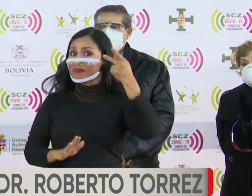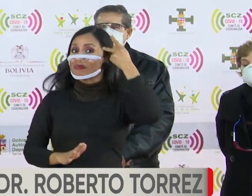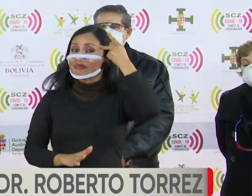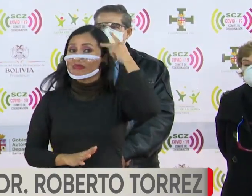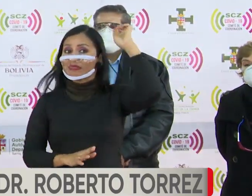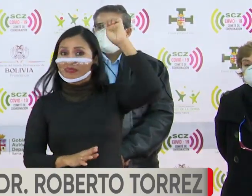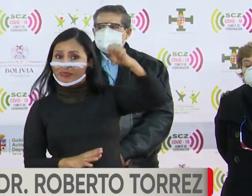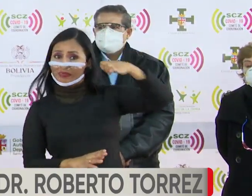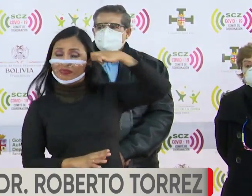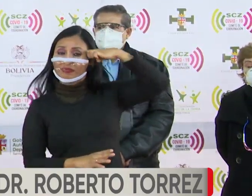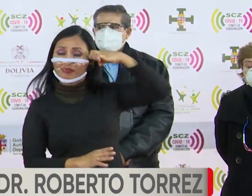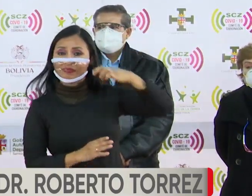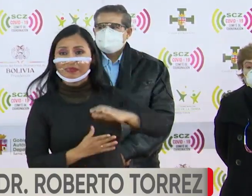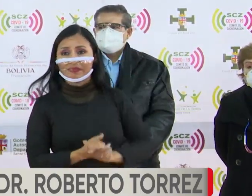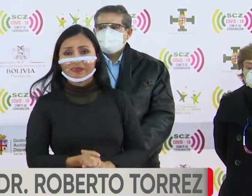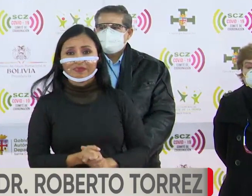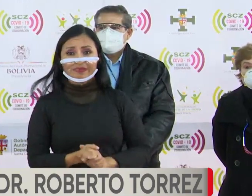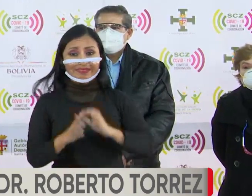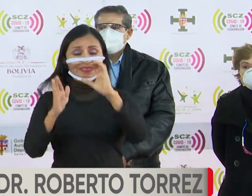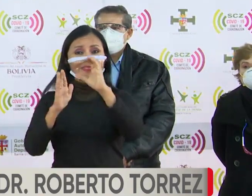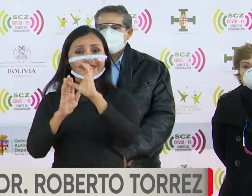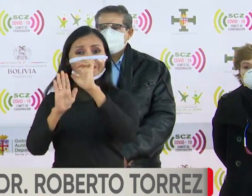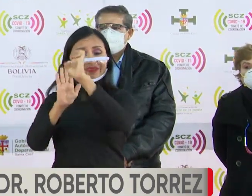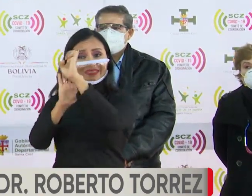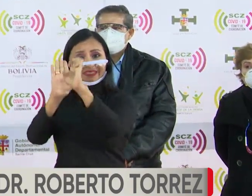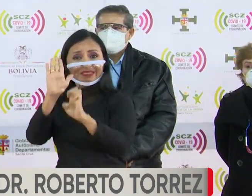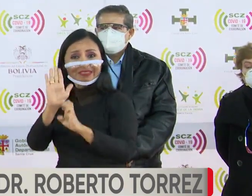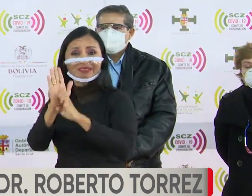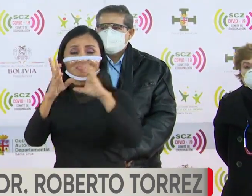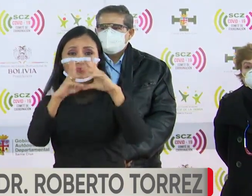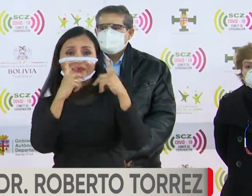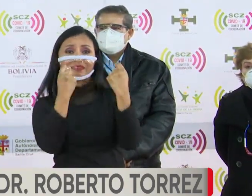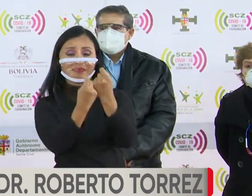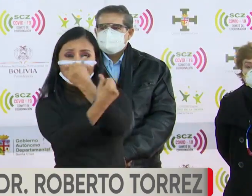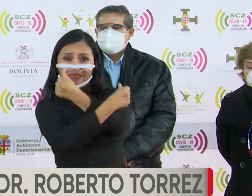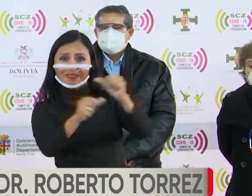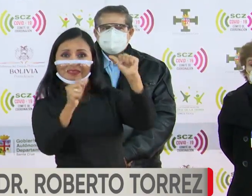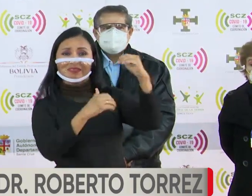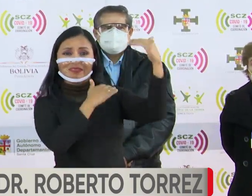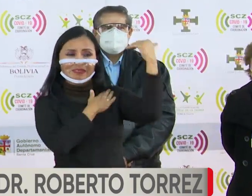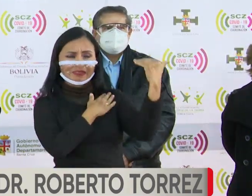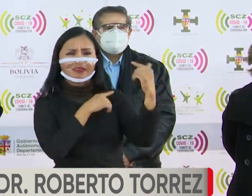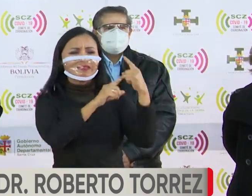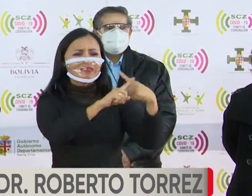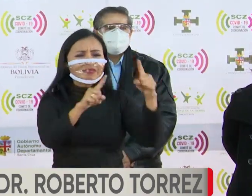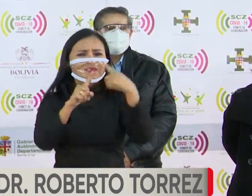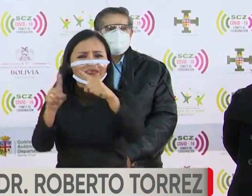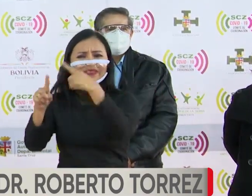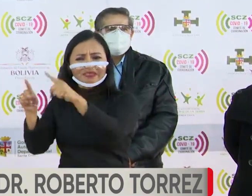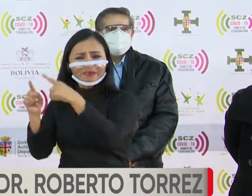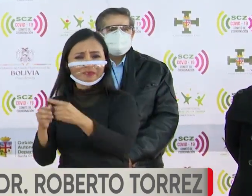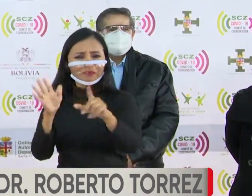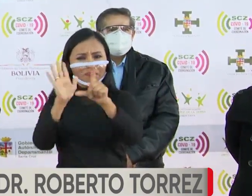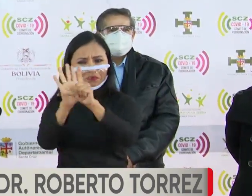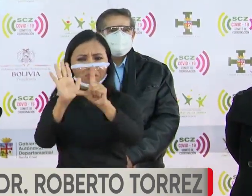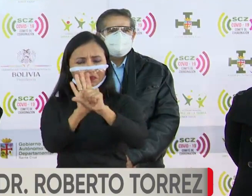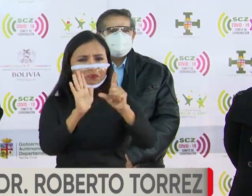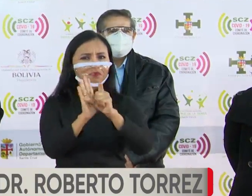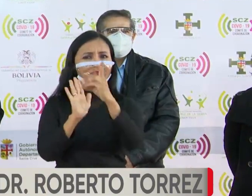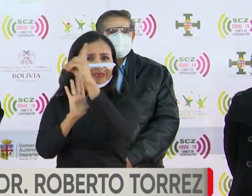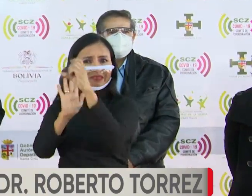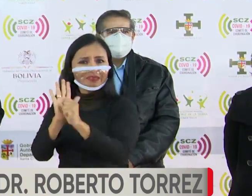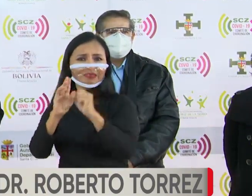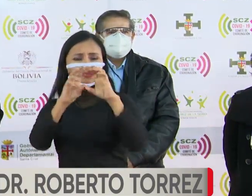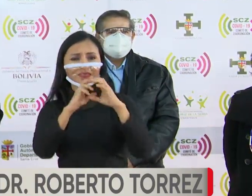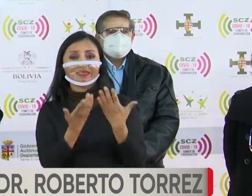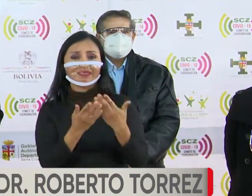del Estado, el Estatuto Autonómico del Departamento de Santa Cruz, y demás disposiciones legales, decreta.